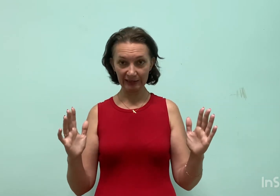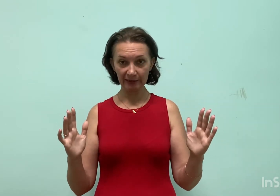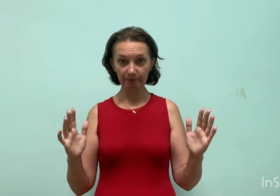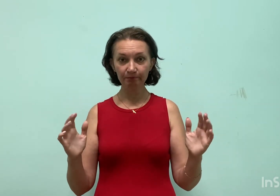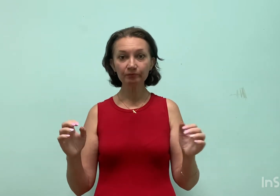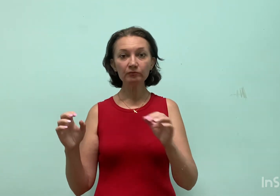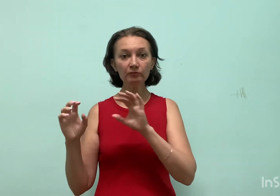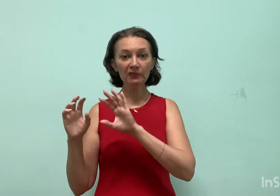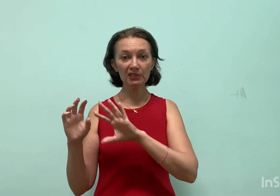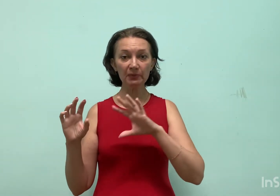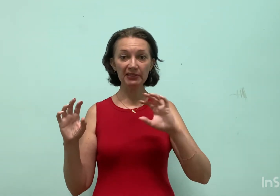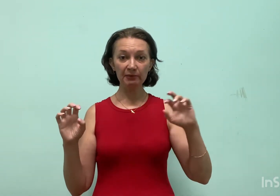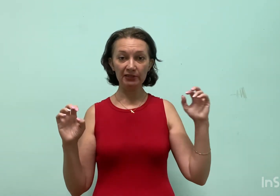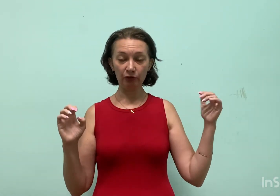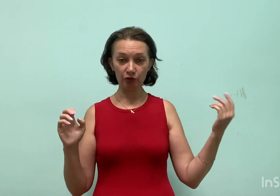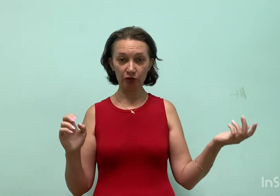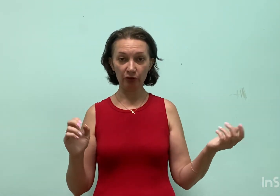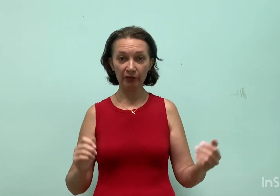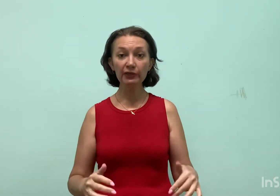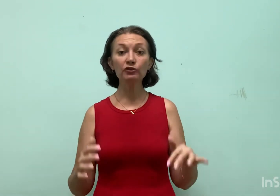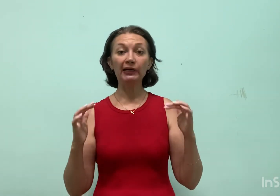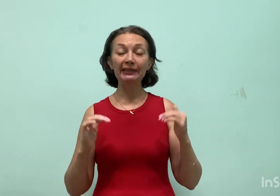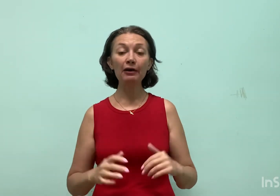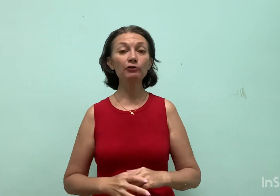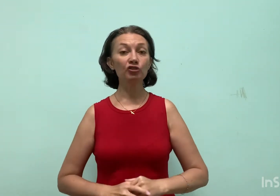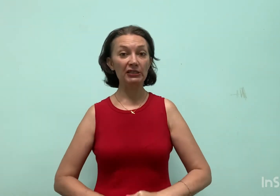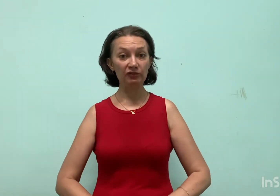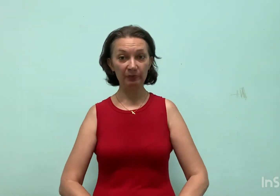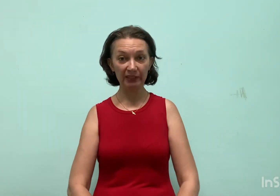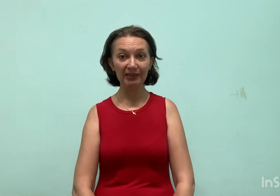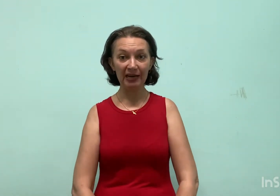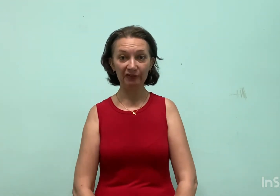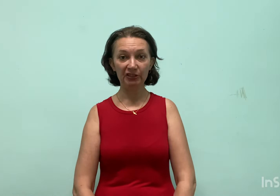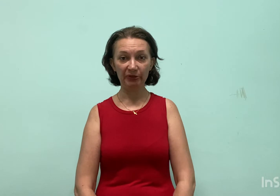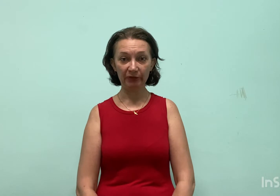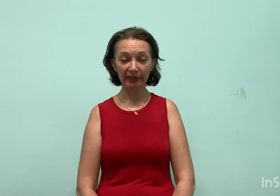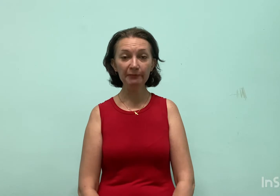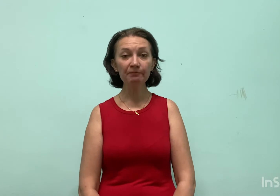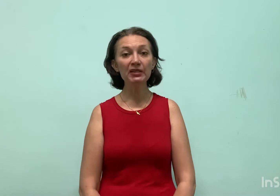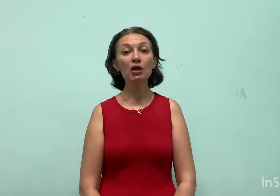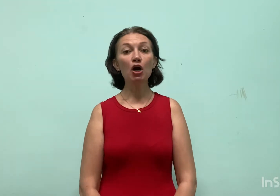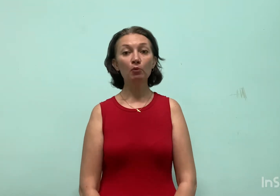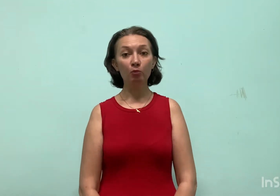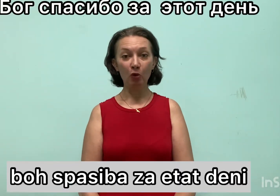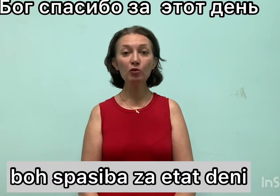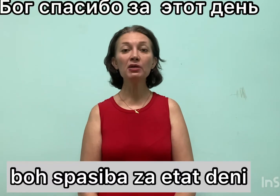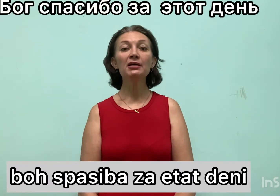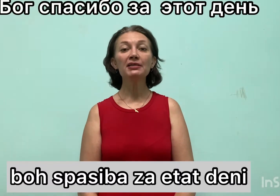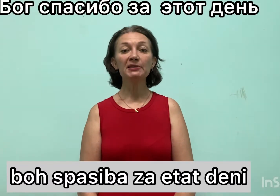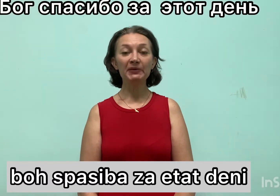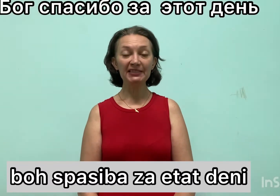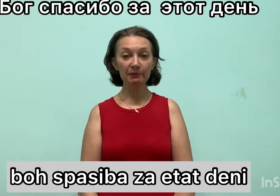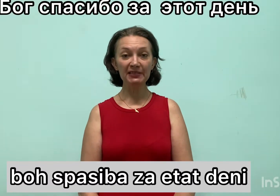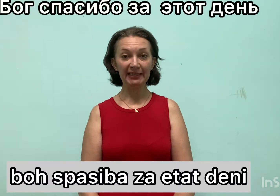Спасибо за урок. Спасибо за